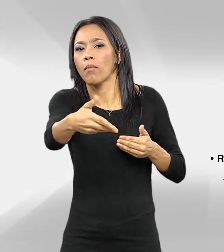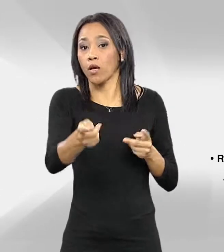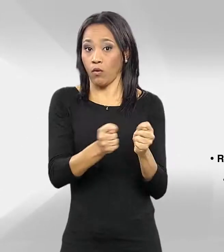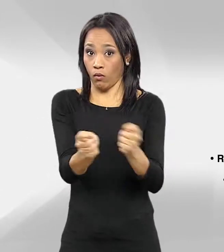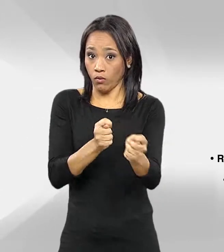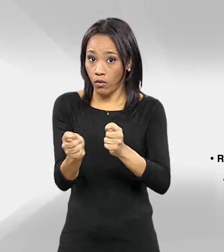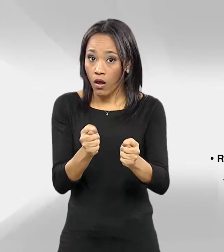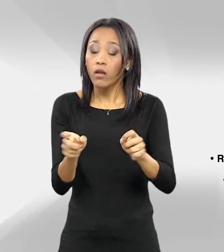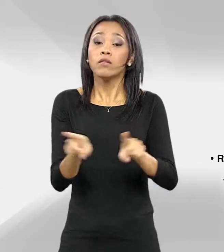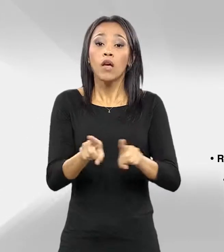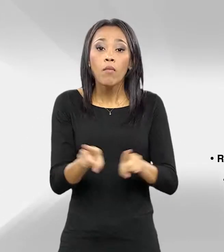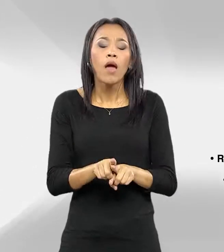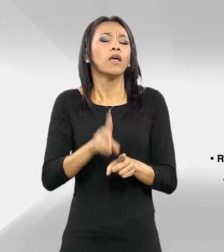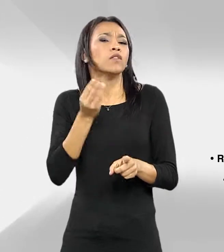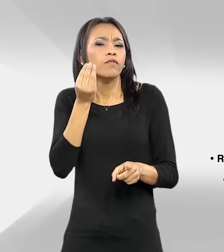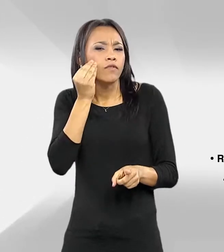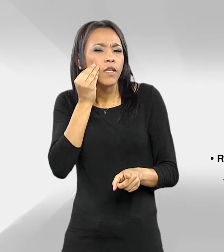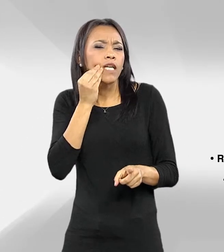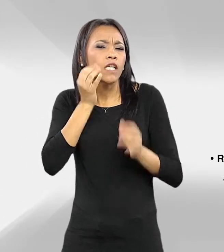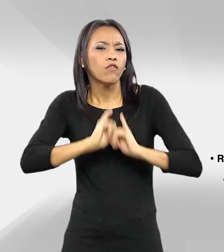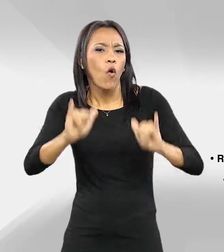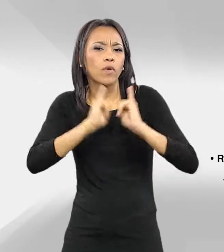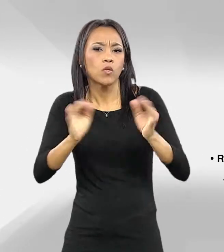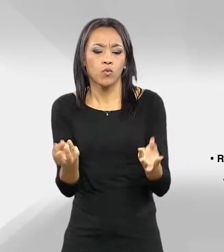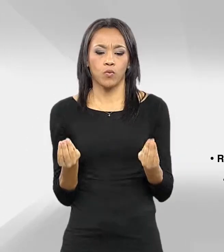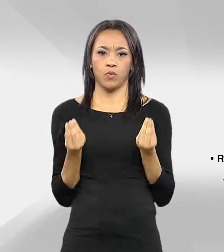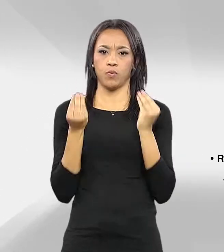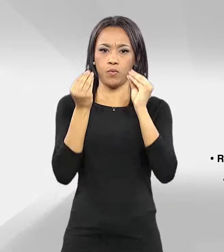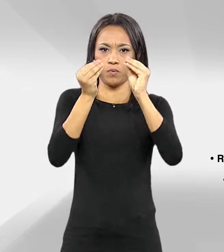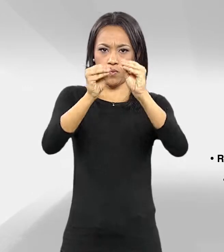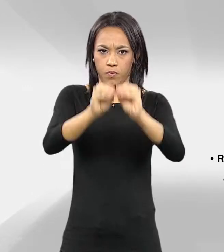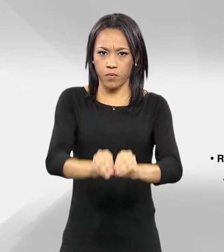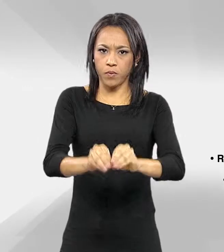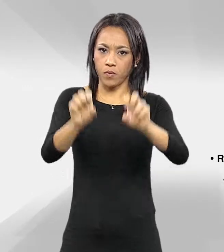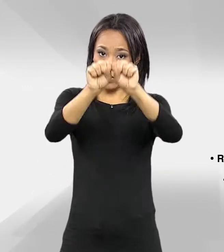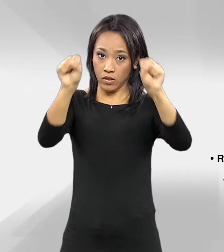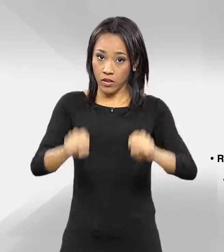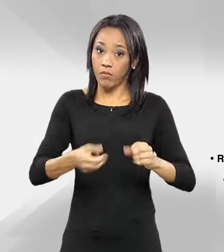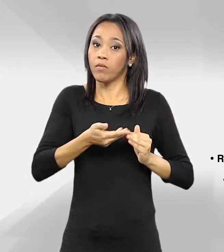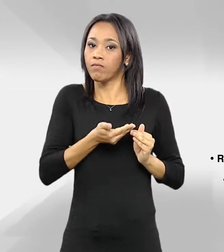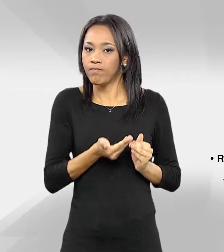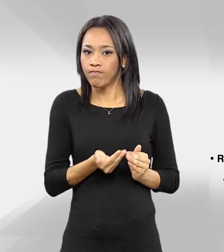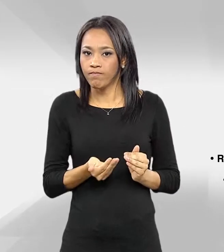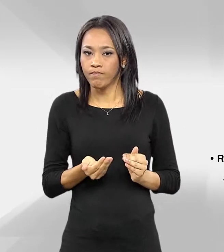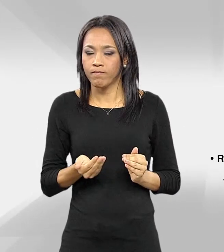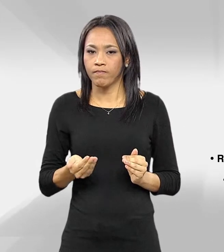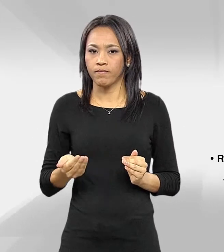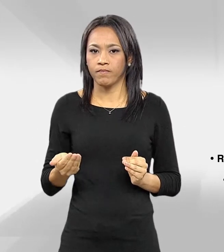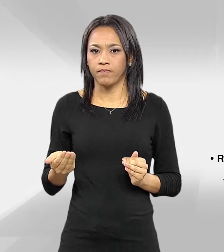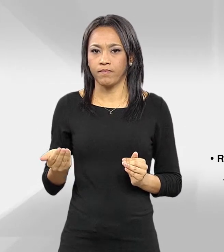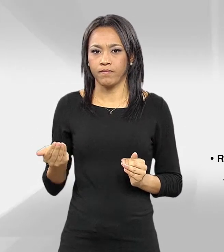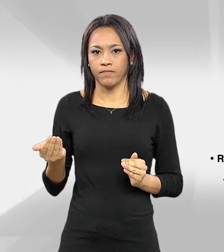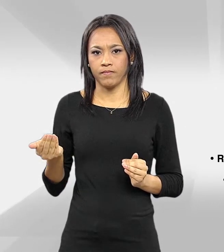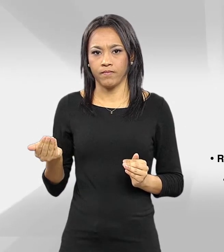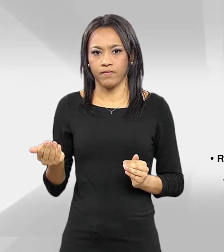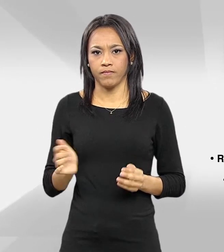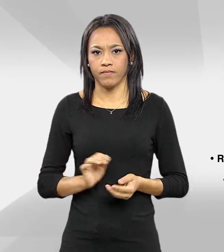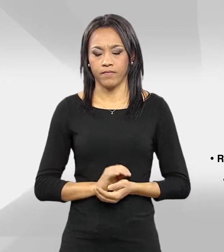controle. Promover a extração de dados de sistemas corporativos Ciaf, Ciape, Cicombe,